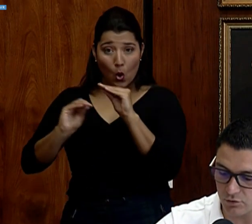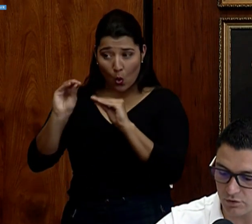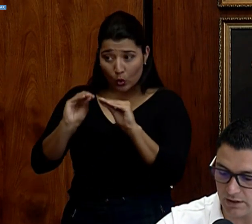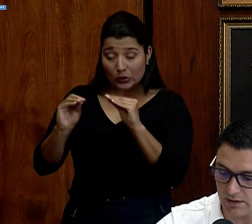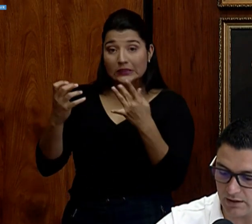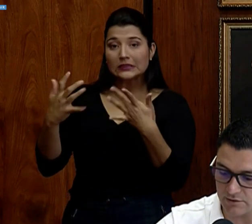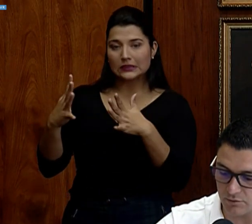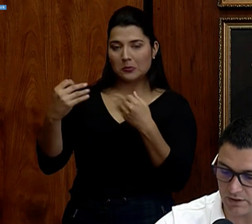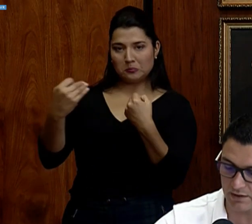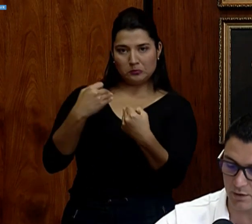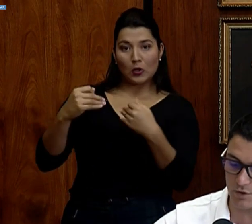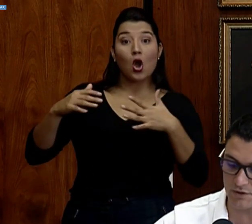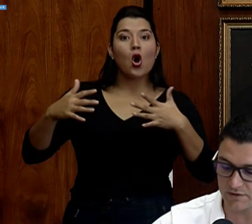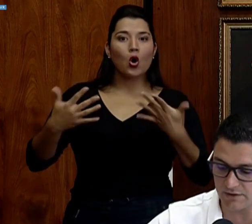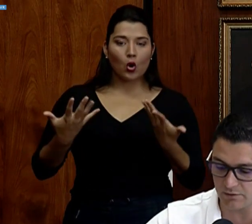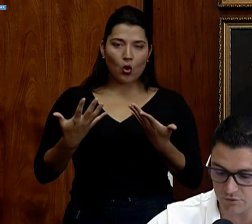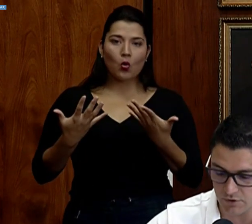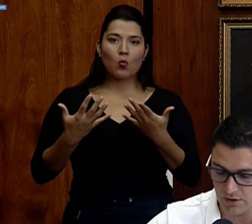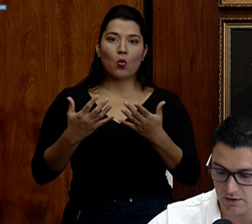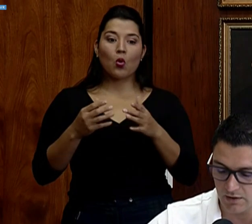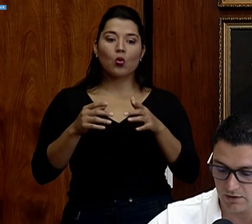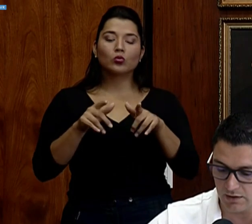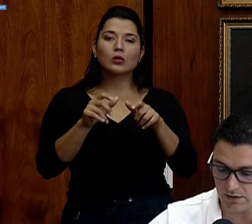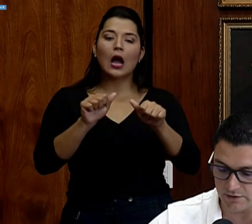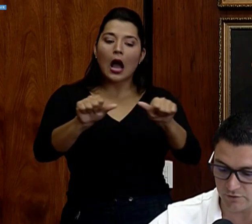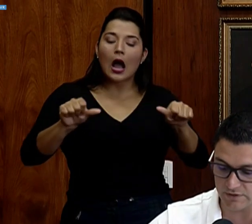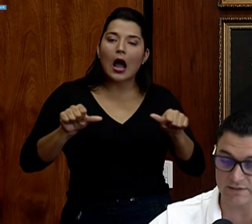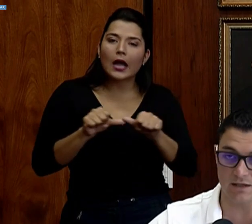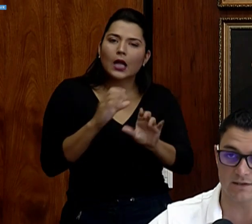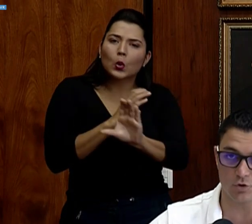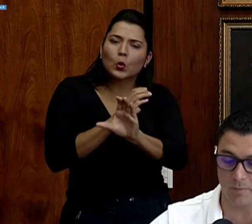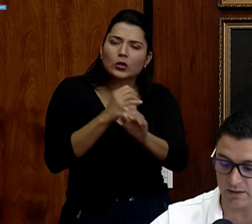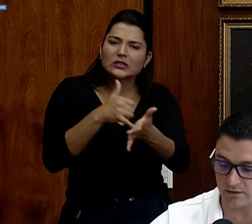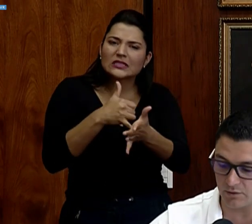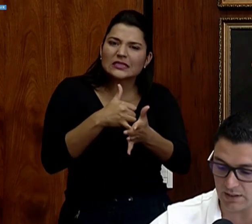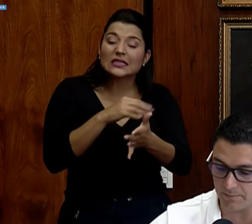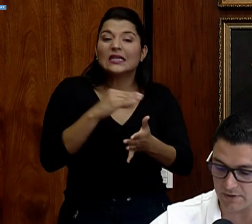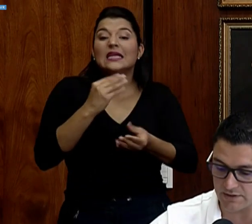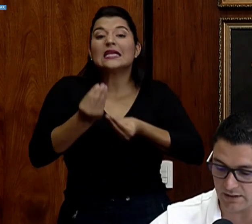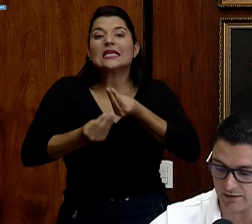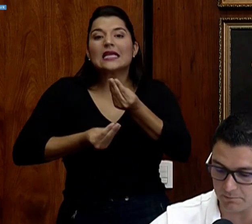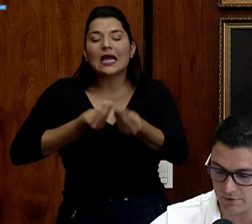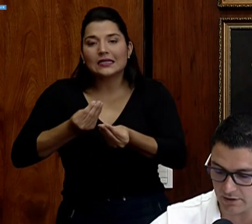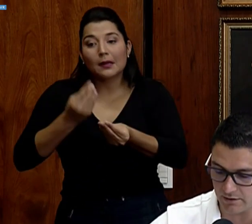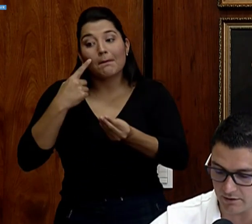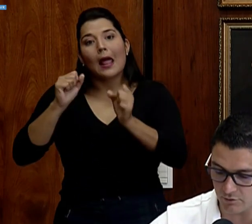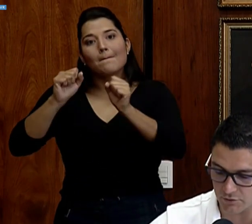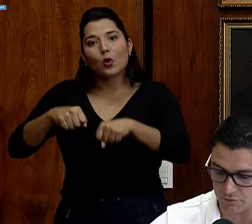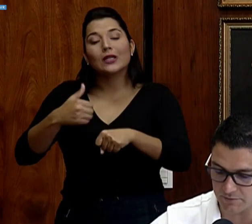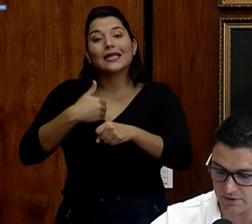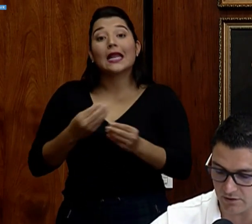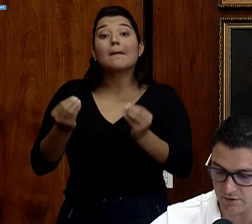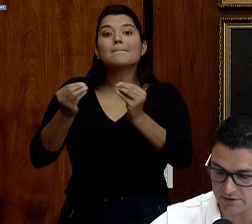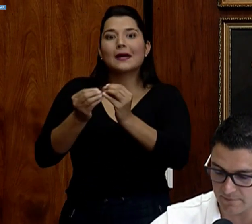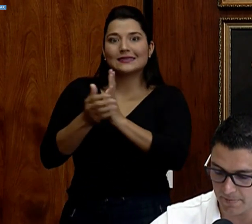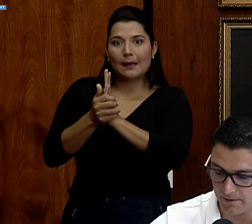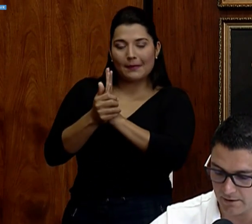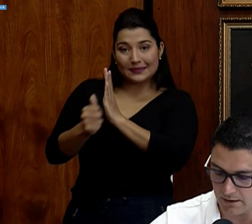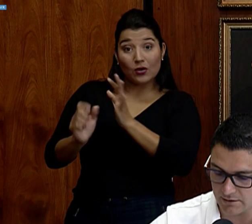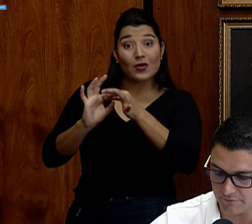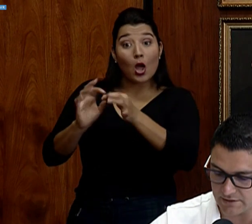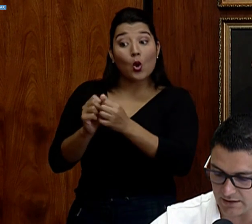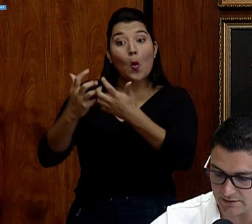asunto de las unidades de cuidados intensivos y las gestiones que están haciendo para tener una capacidad ampliada en lo que son respiradores